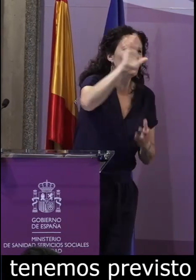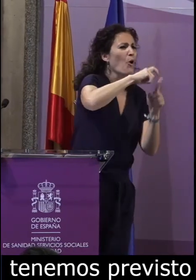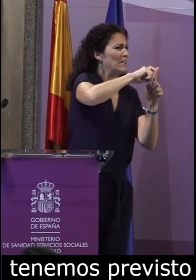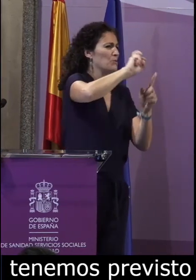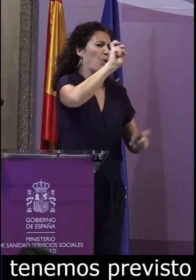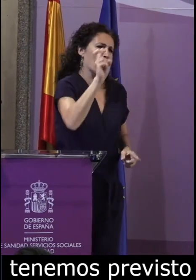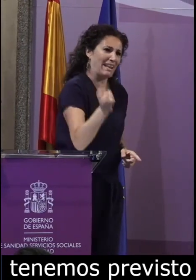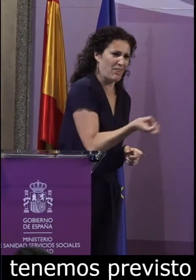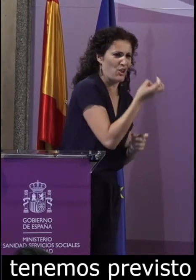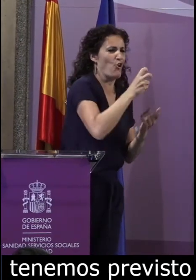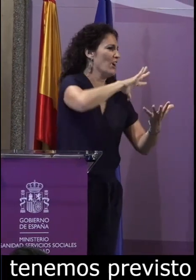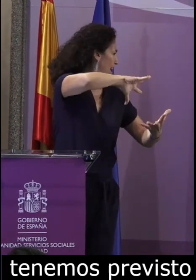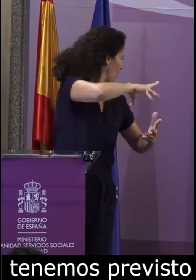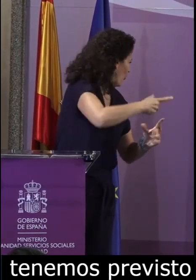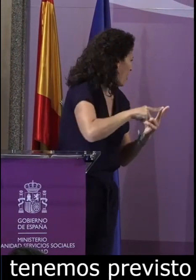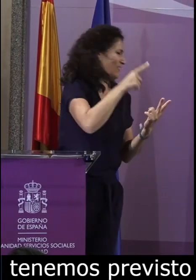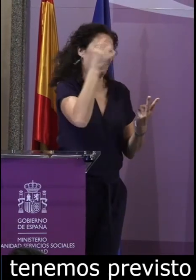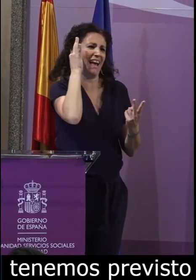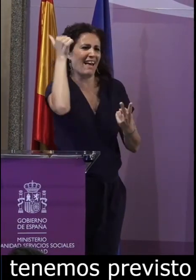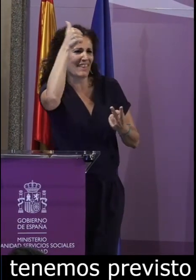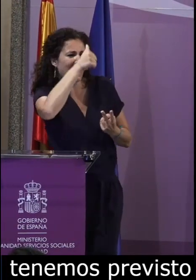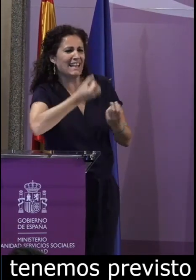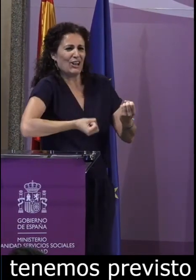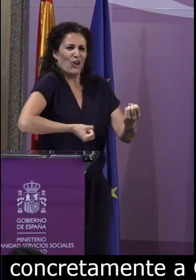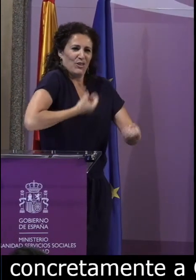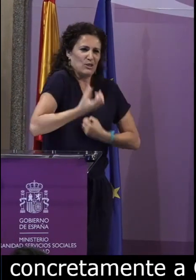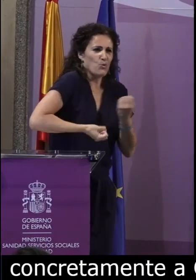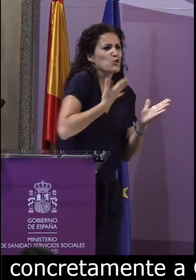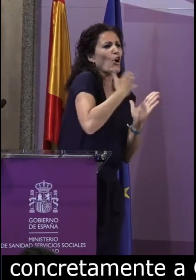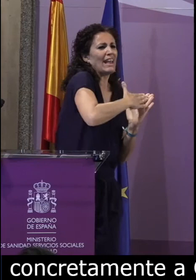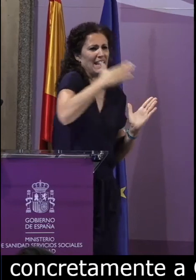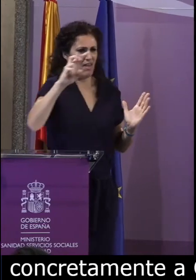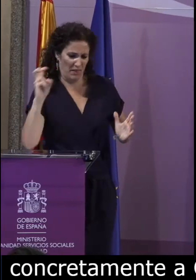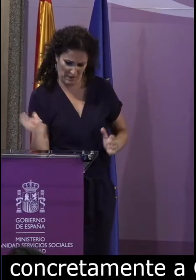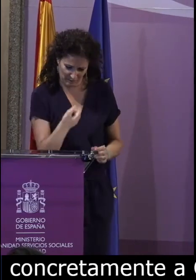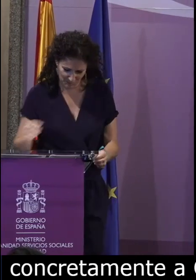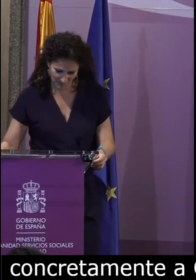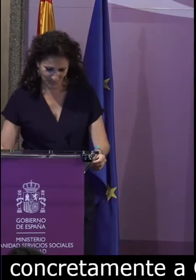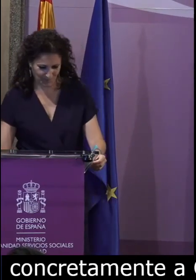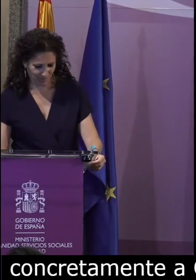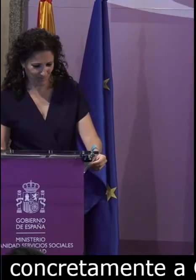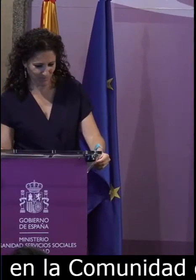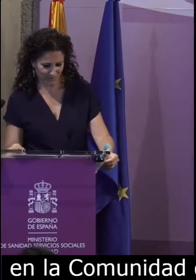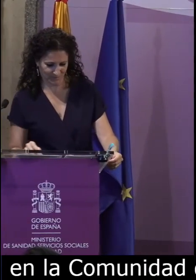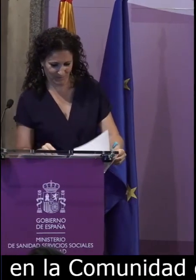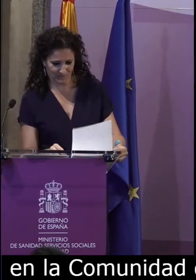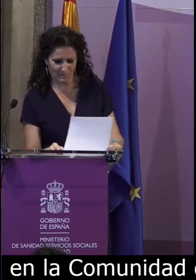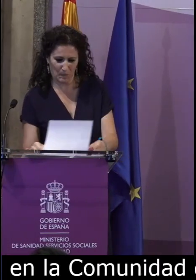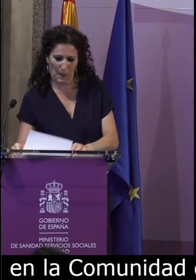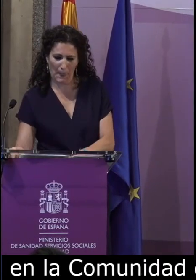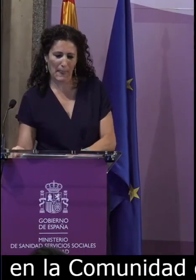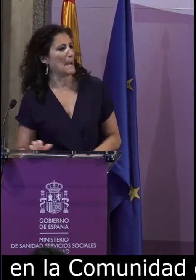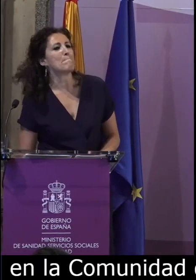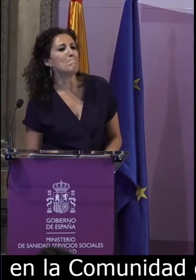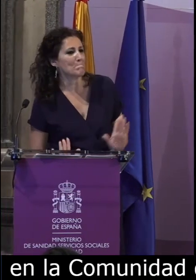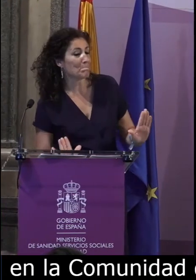material, ese número de grabaciones en los diferentes perfiles, en las diferentes franjas de